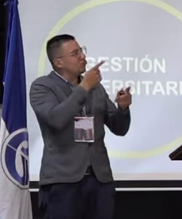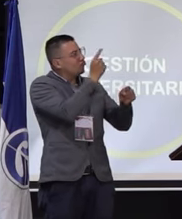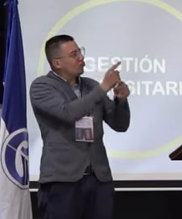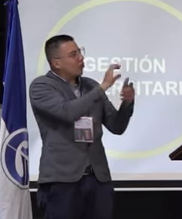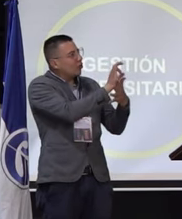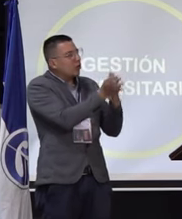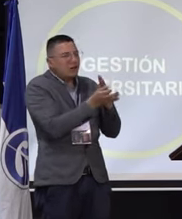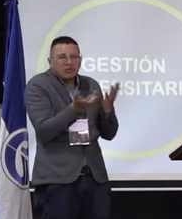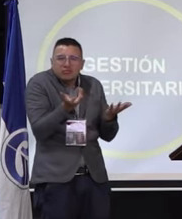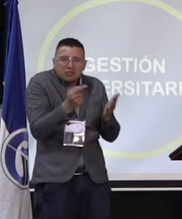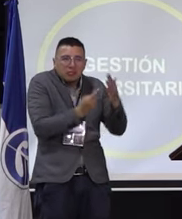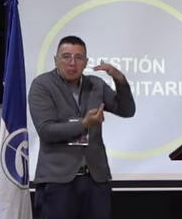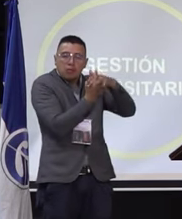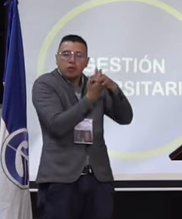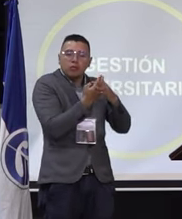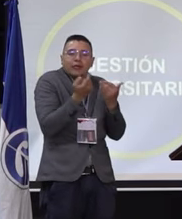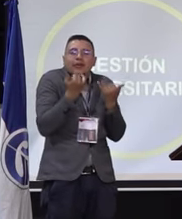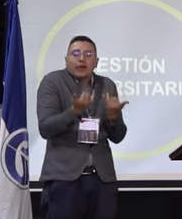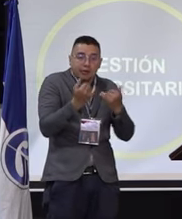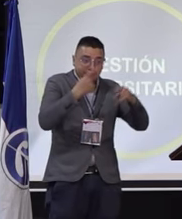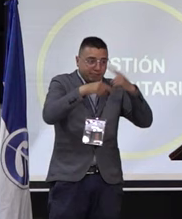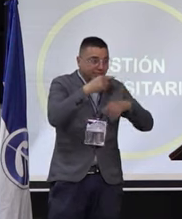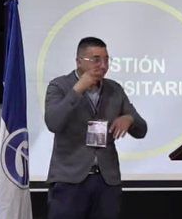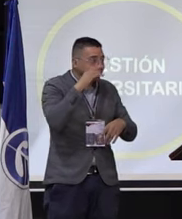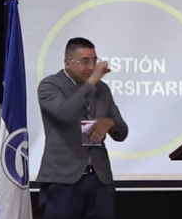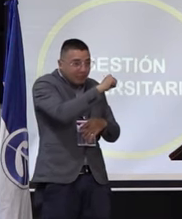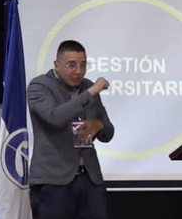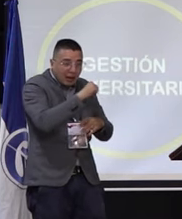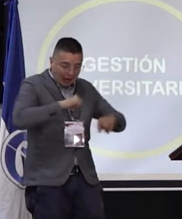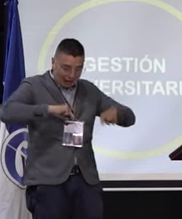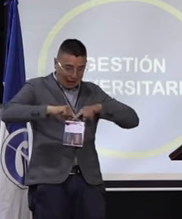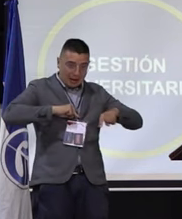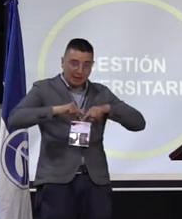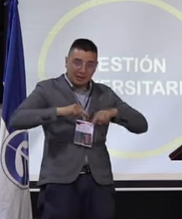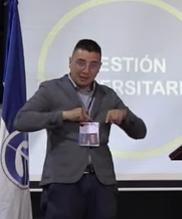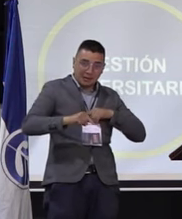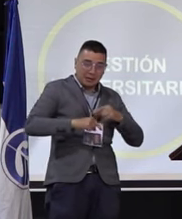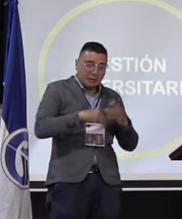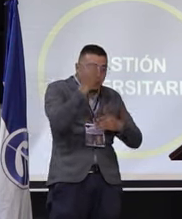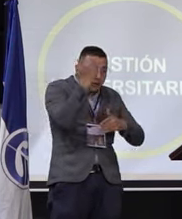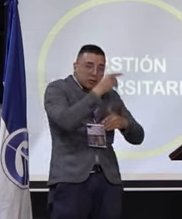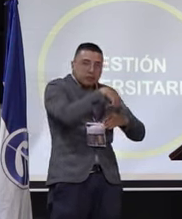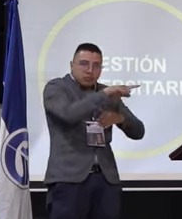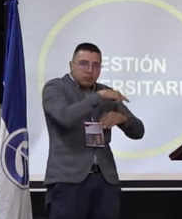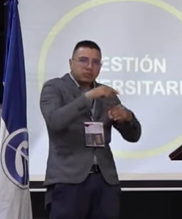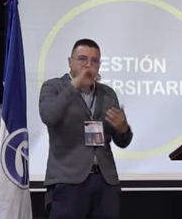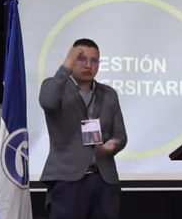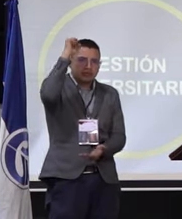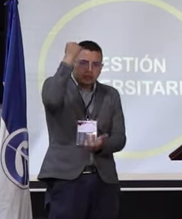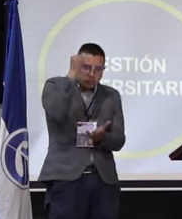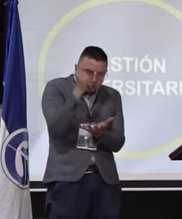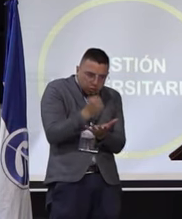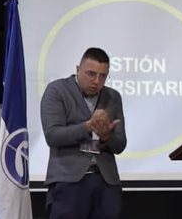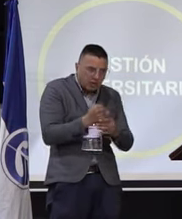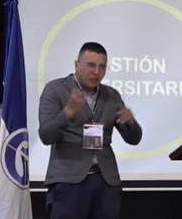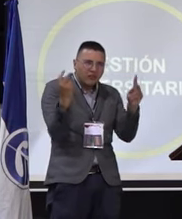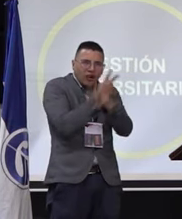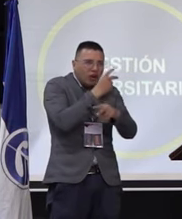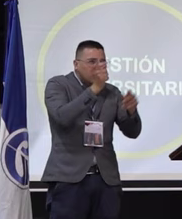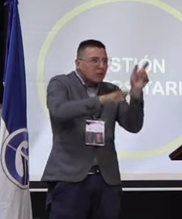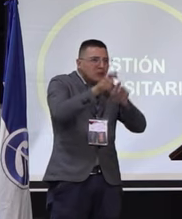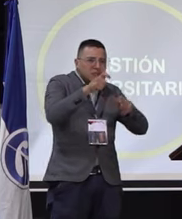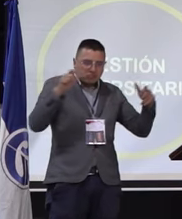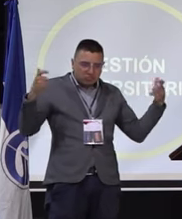¿Qué quiero decir con esto? Como podemos ver, digamos desde la administración a Tortuga, un poco se redujeron las acciones violentas por parte de los